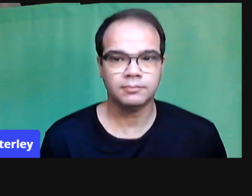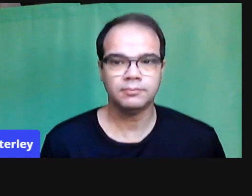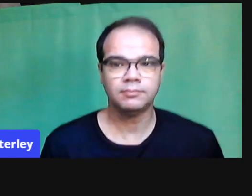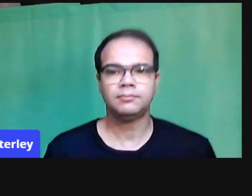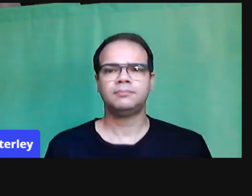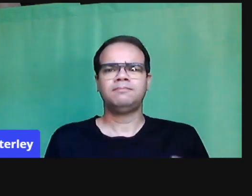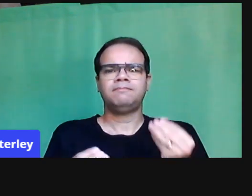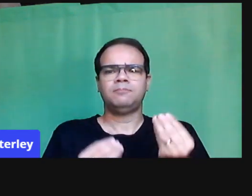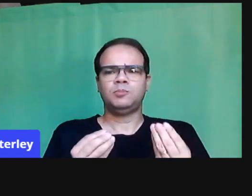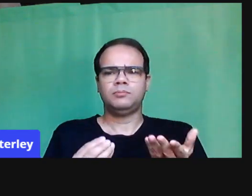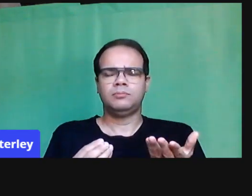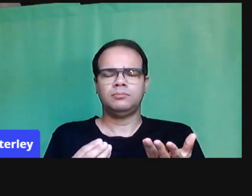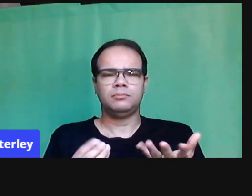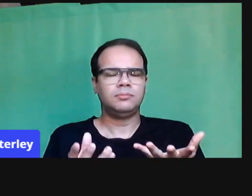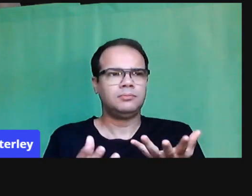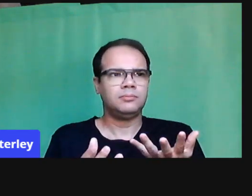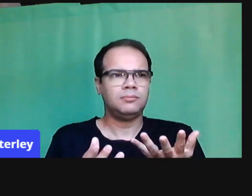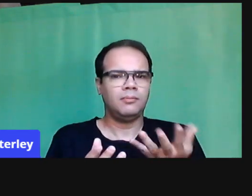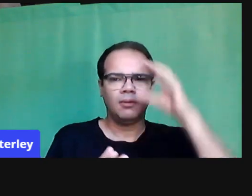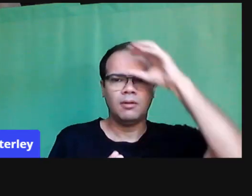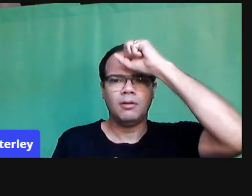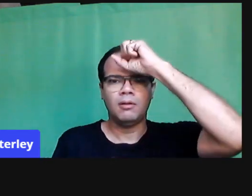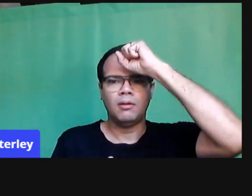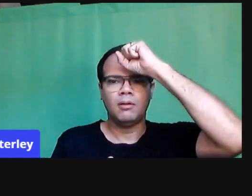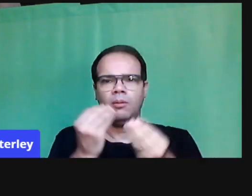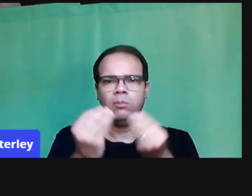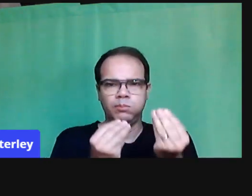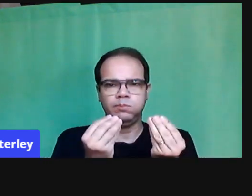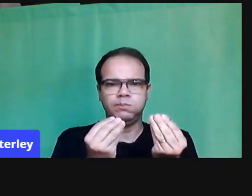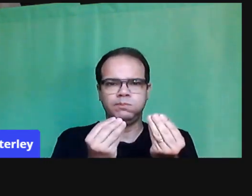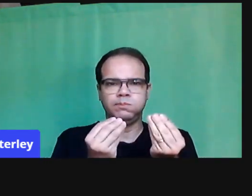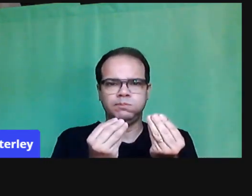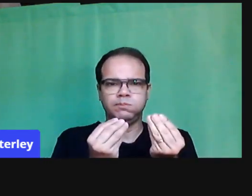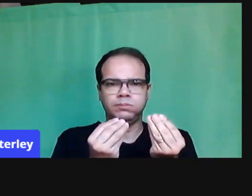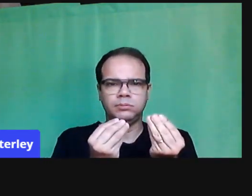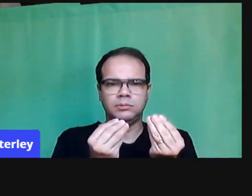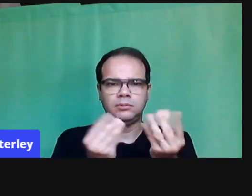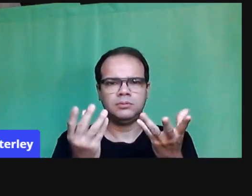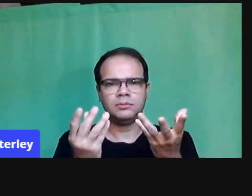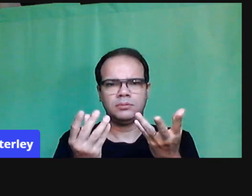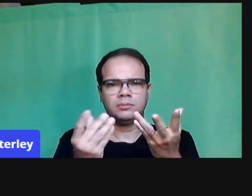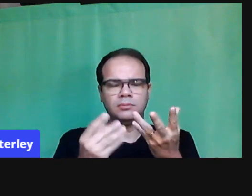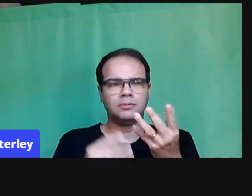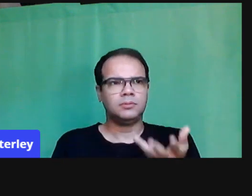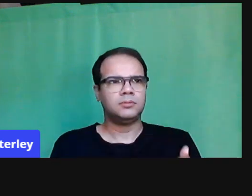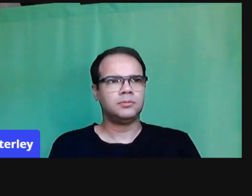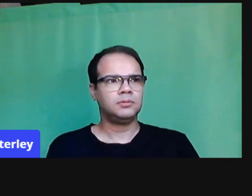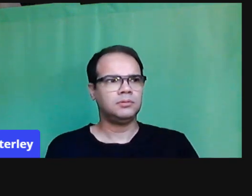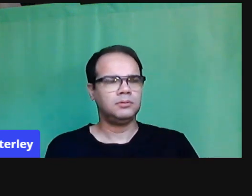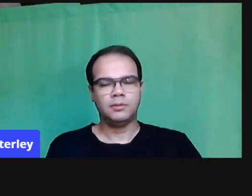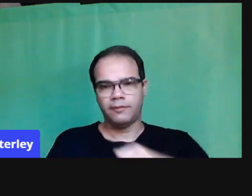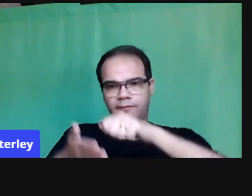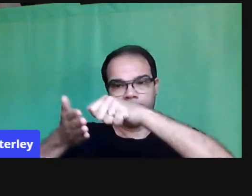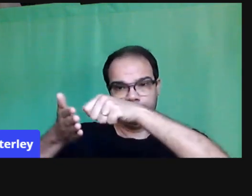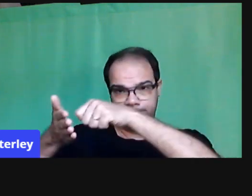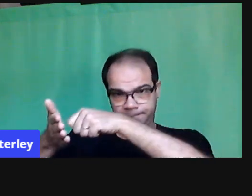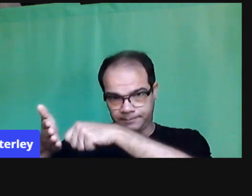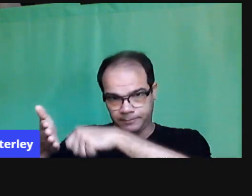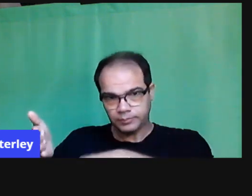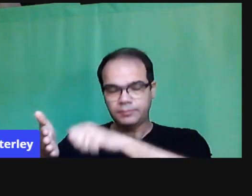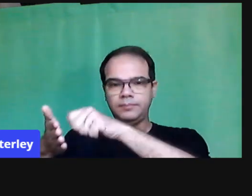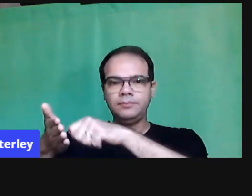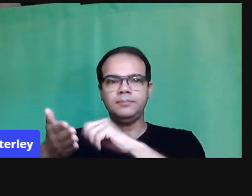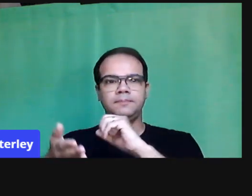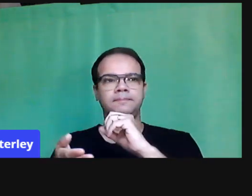linguagem, lembrando que essa linguagem não é somente oral, Também a linguagem escrita, a linguagem